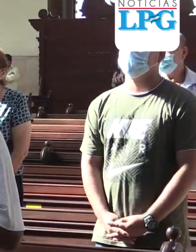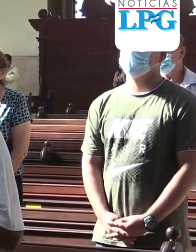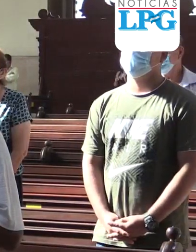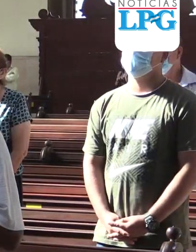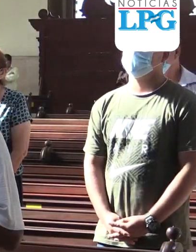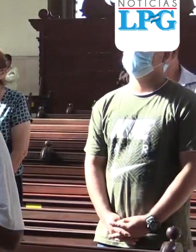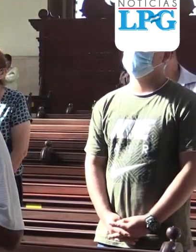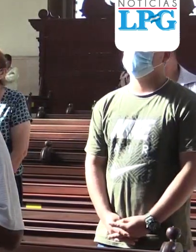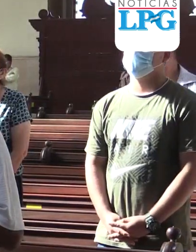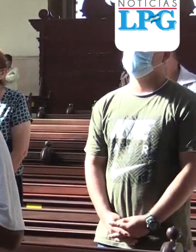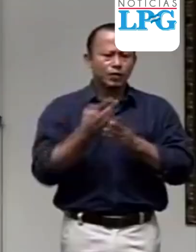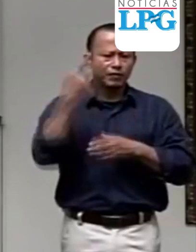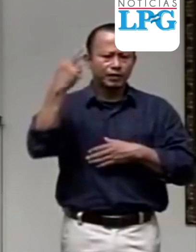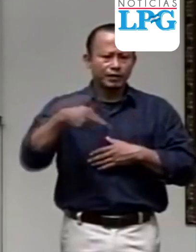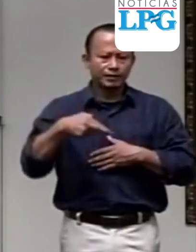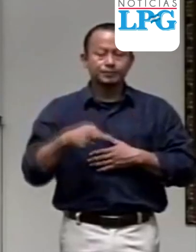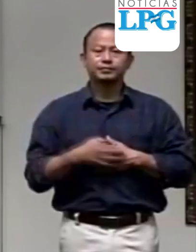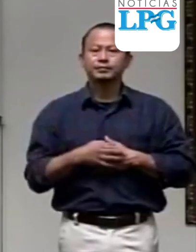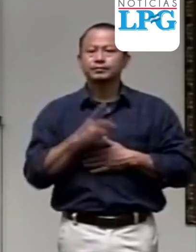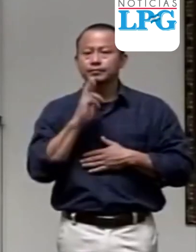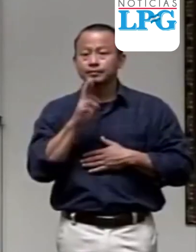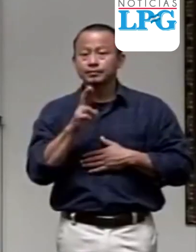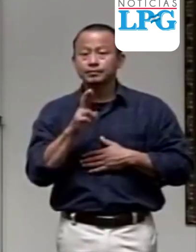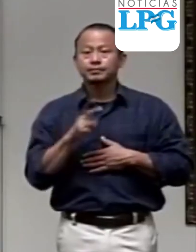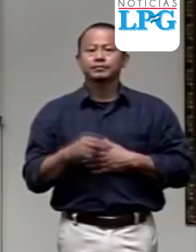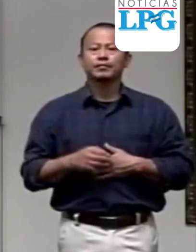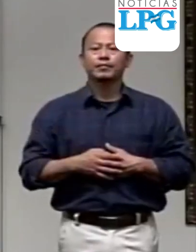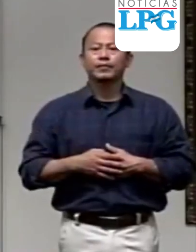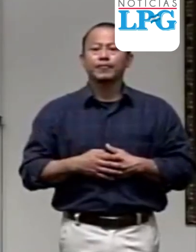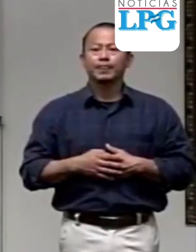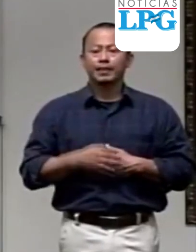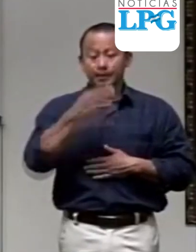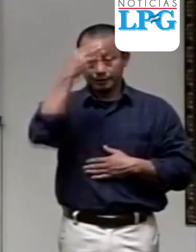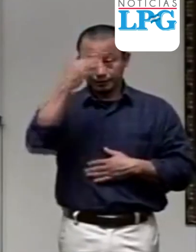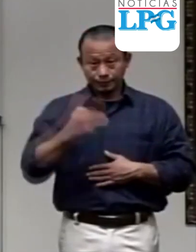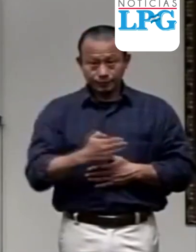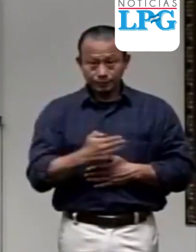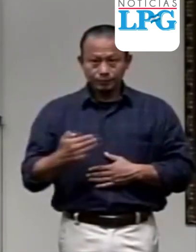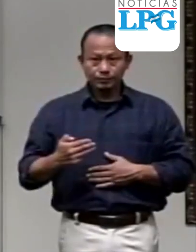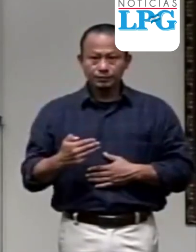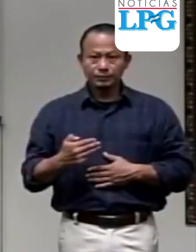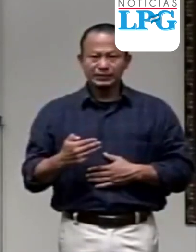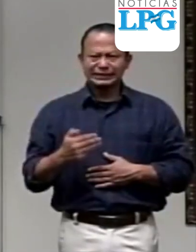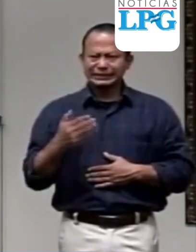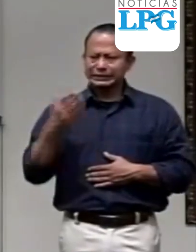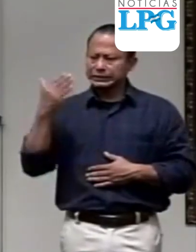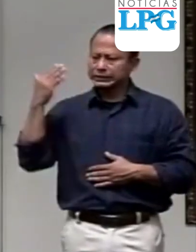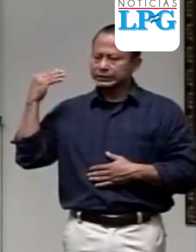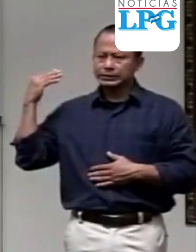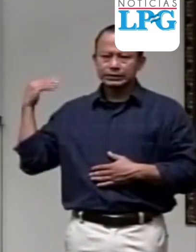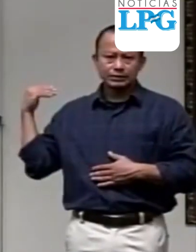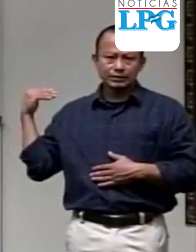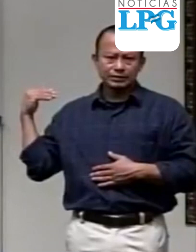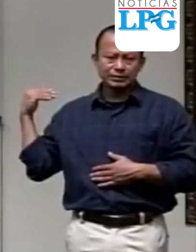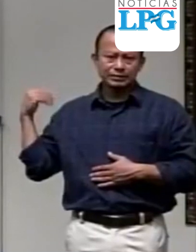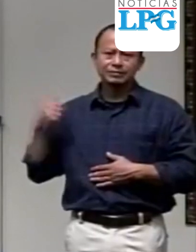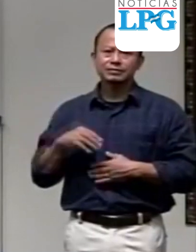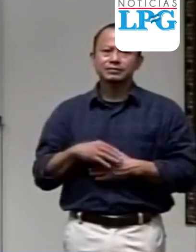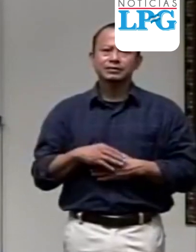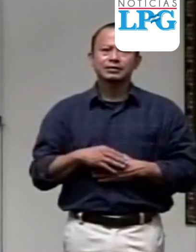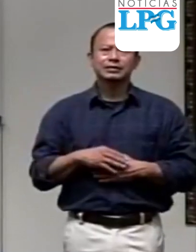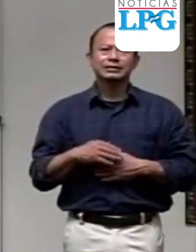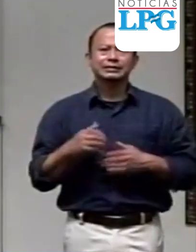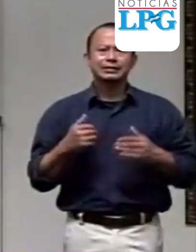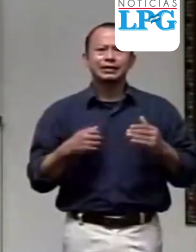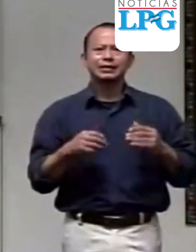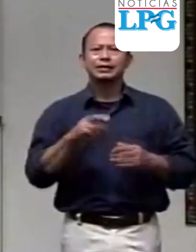una etapa similar a la actual. La iglesia como es antigua, tiene dos mil